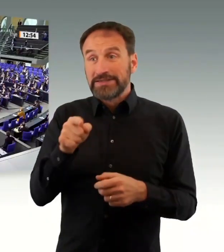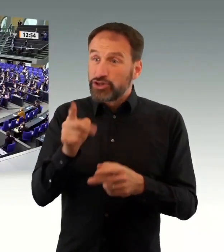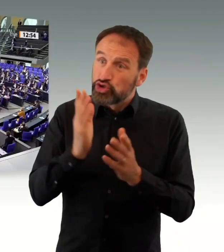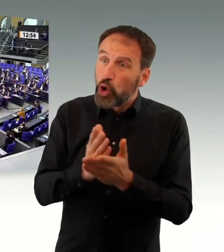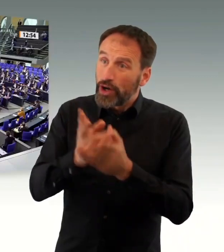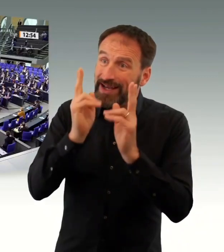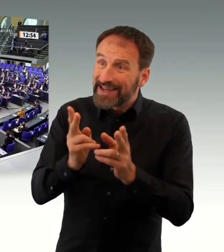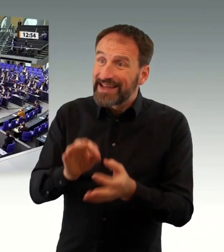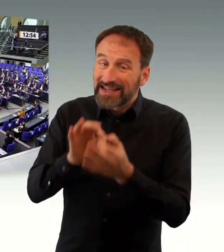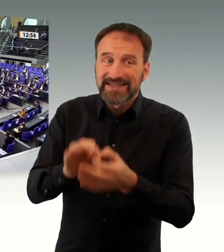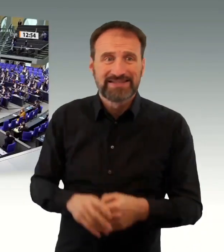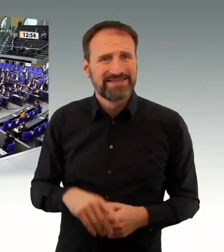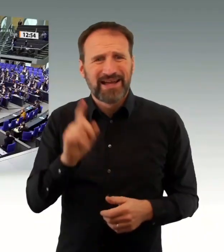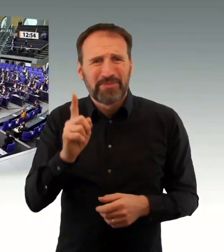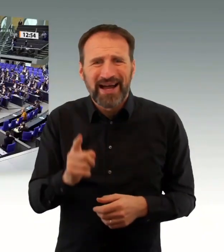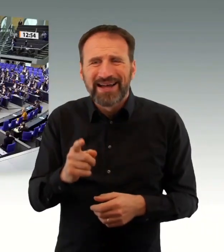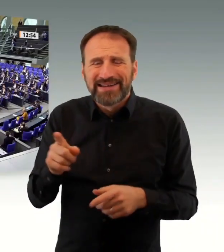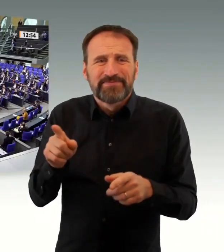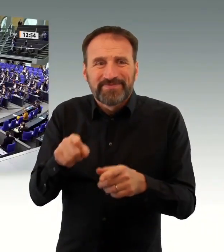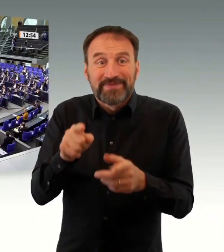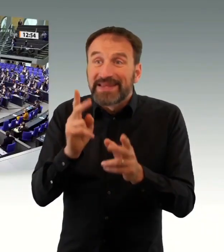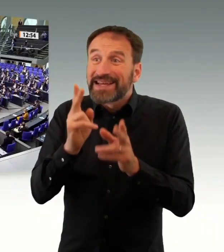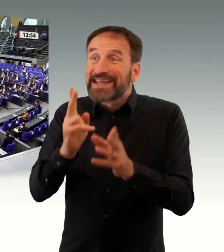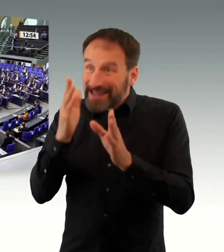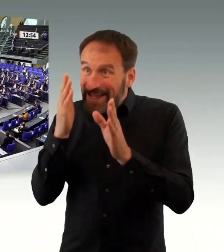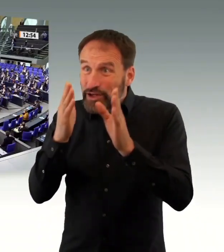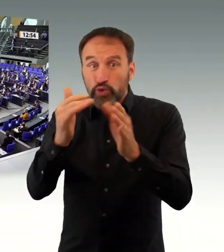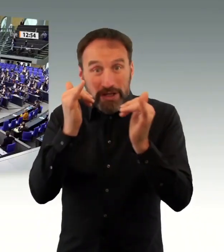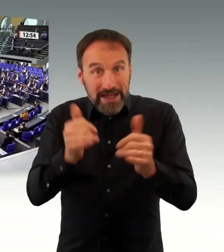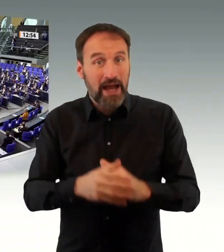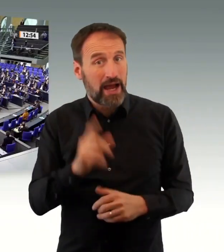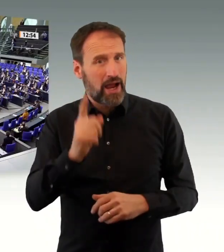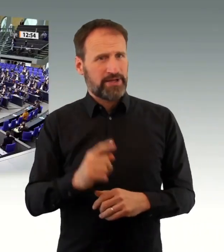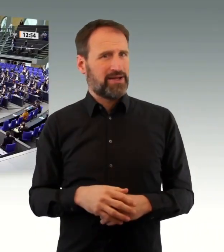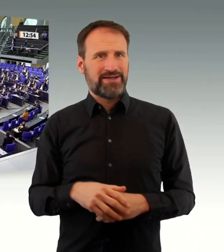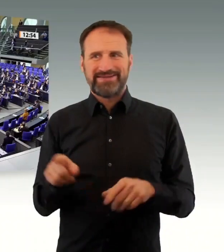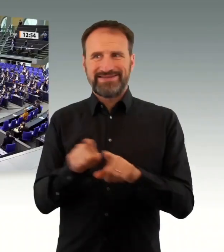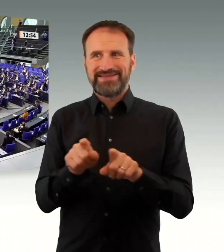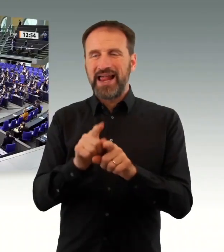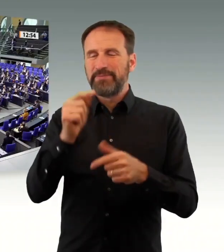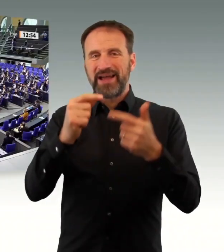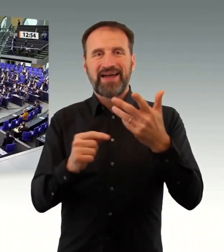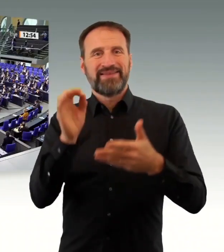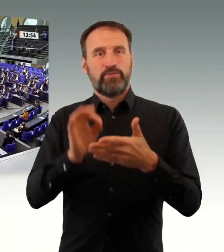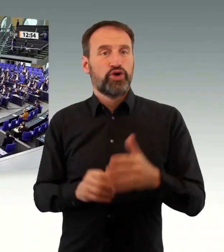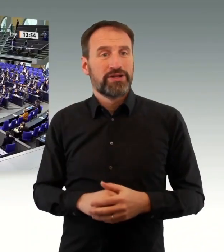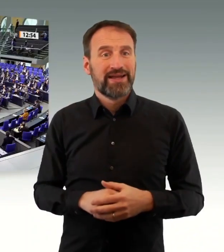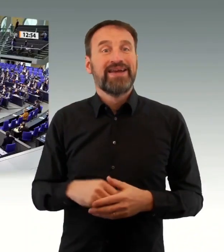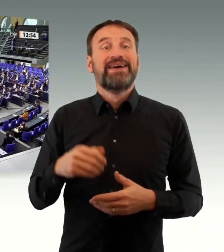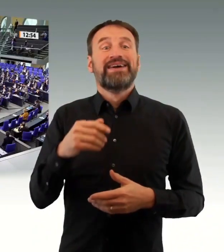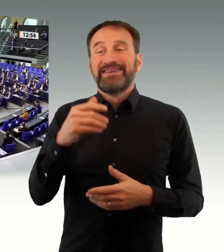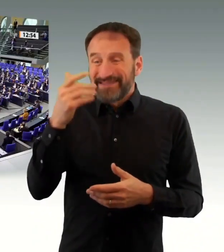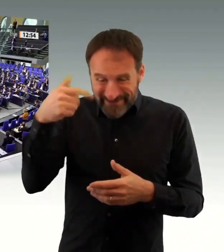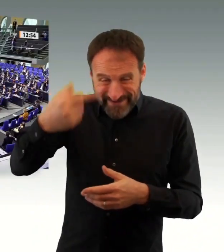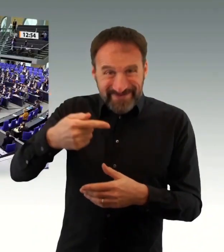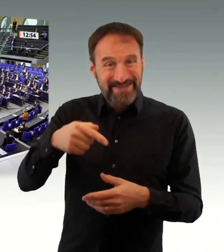Vielen Dank, Frey, dass Sie die Zwischenfrage zulassen. Sie haben gerade ausgeführt, dass die epidemische Lage bei einer